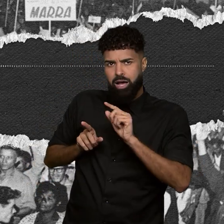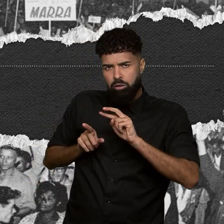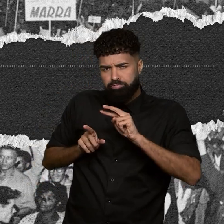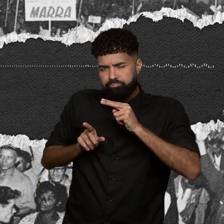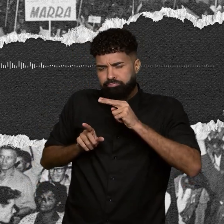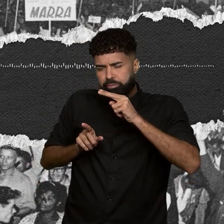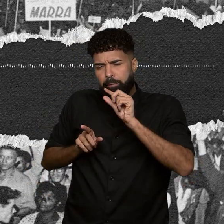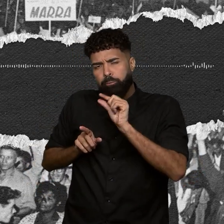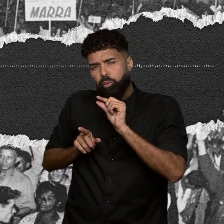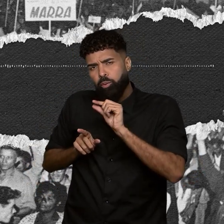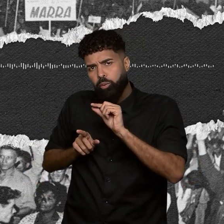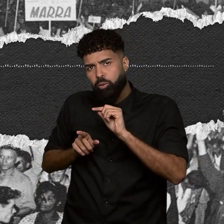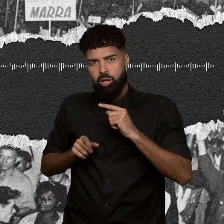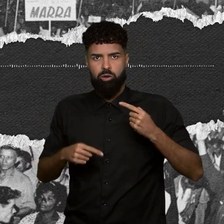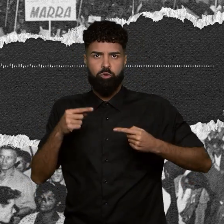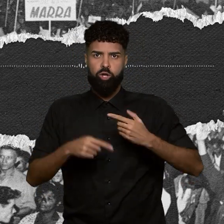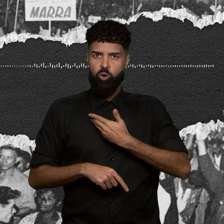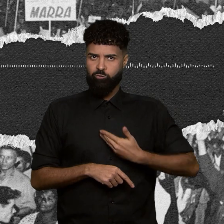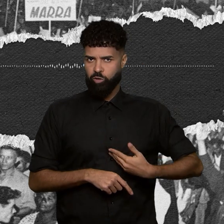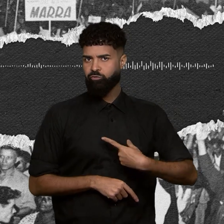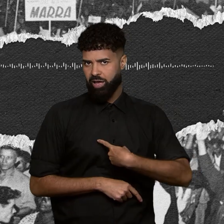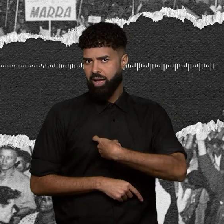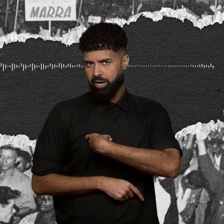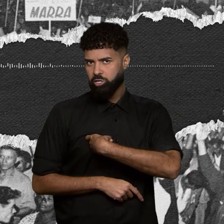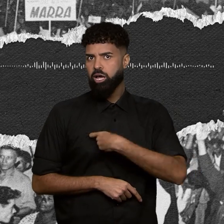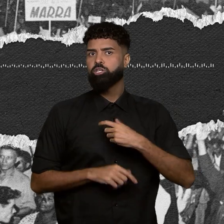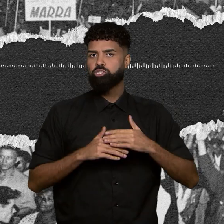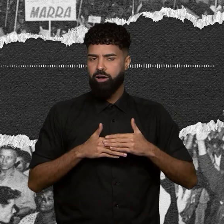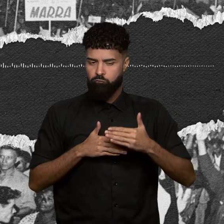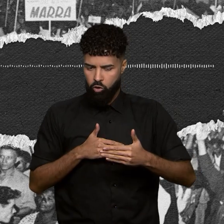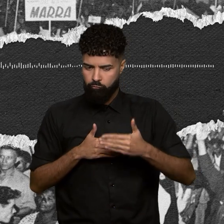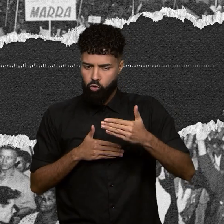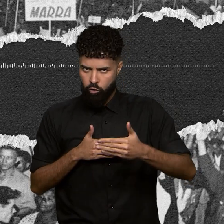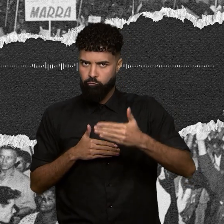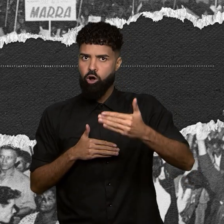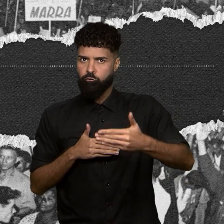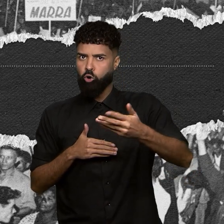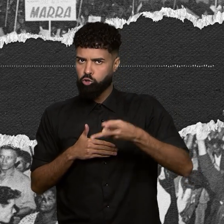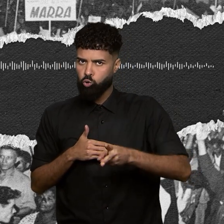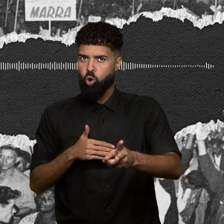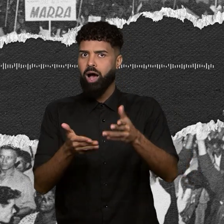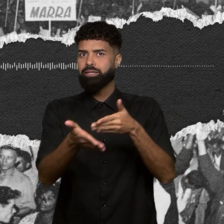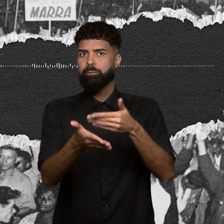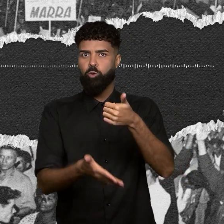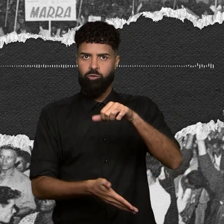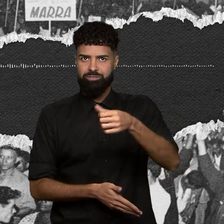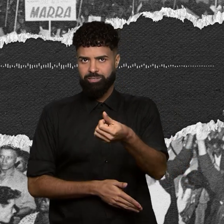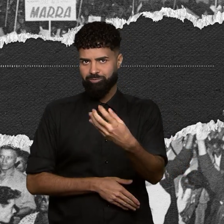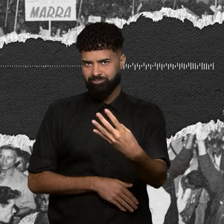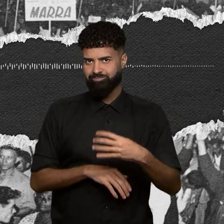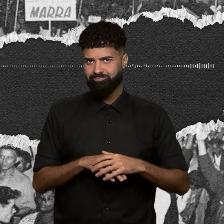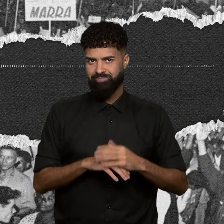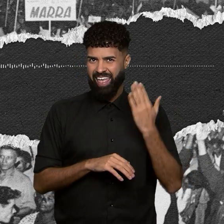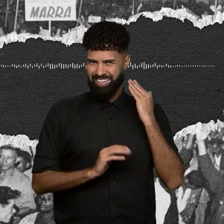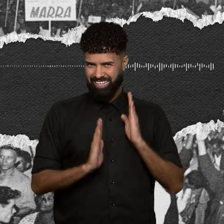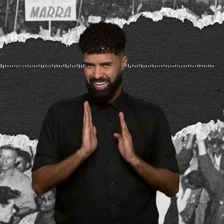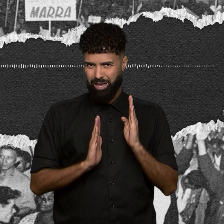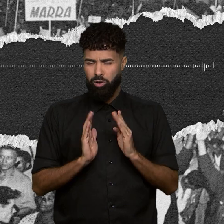Uma política do governo Vargas que foi sendo prorrogada até 1964. Nessa época, tinha muito poucos proprietários de